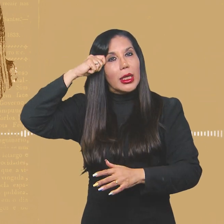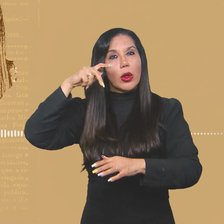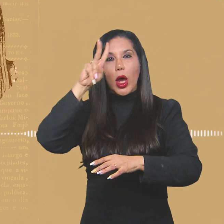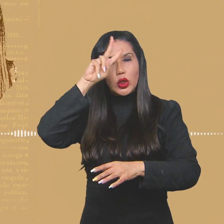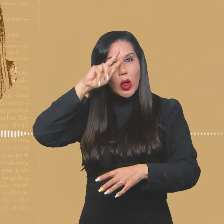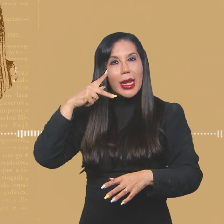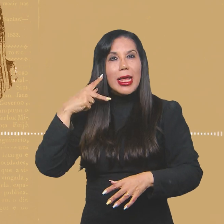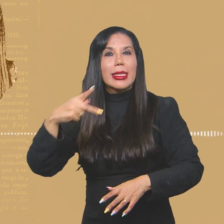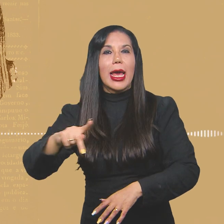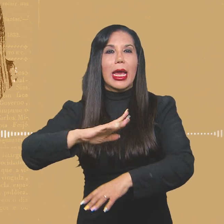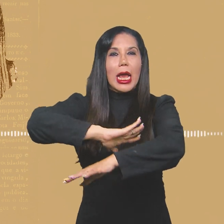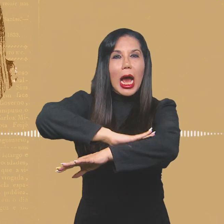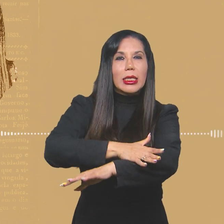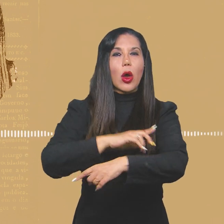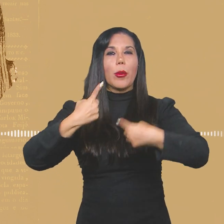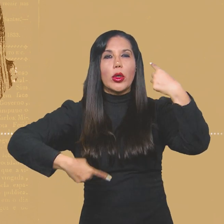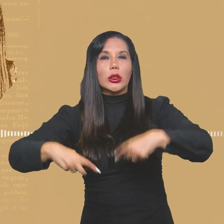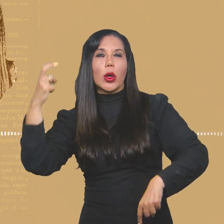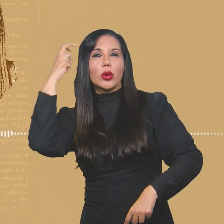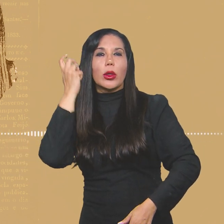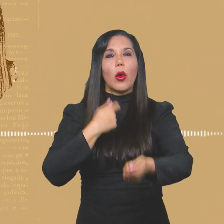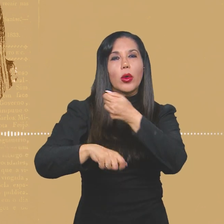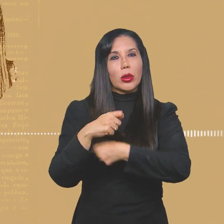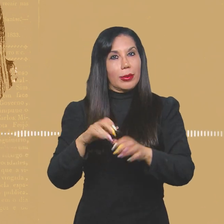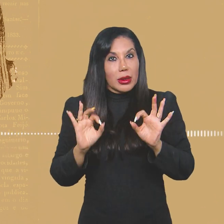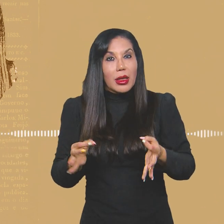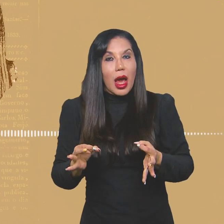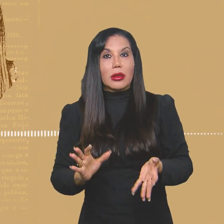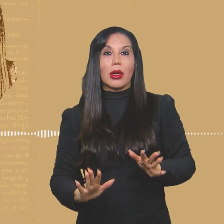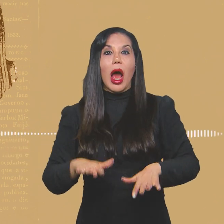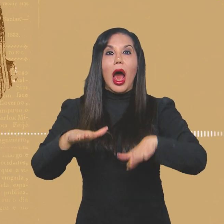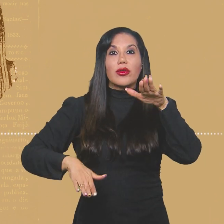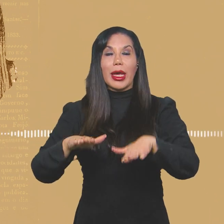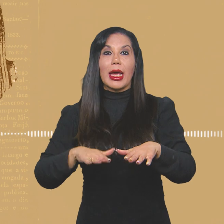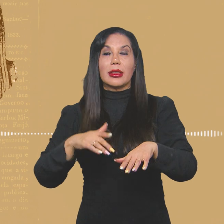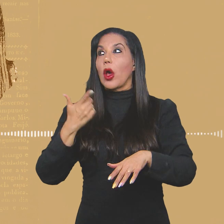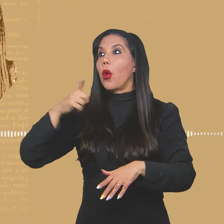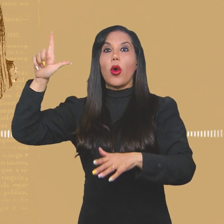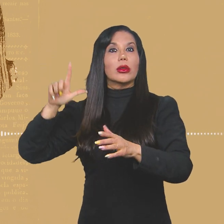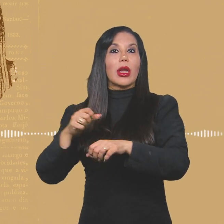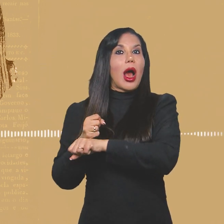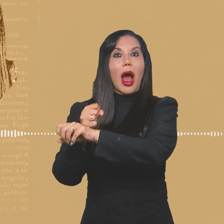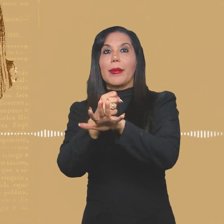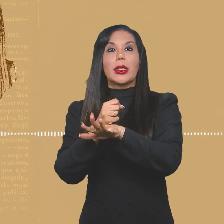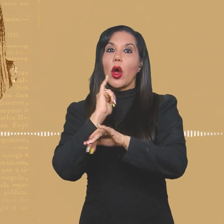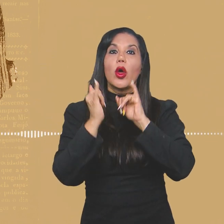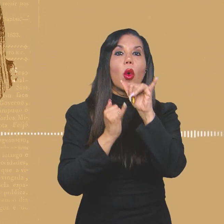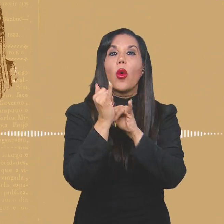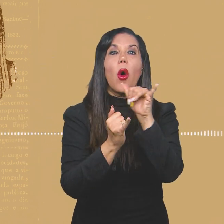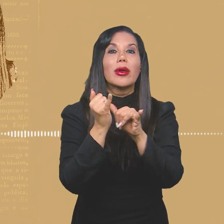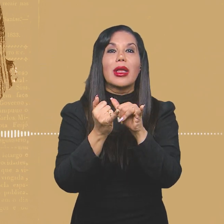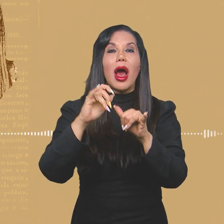toda a questão social, política, cultural e econômica. Nem sempre a mídia oficial